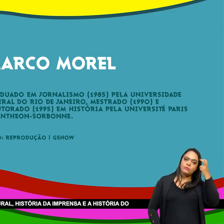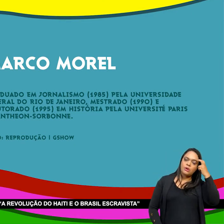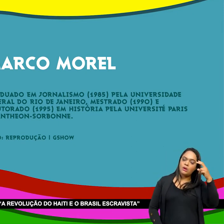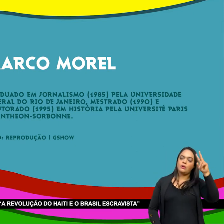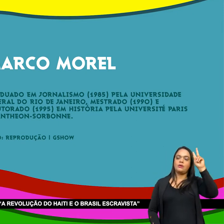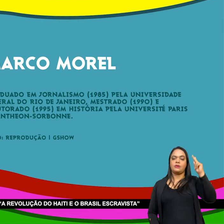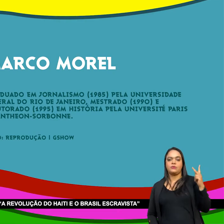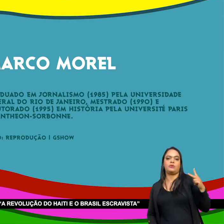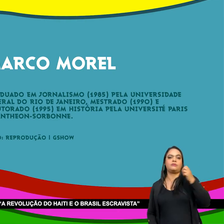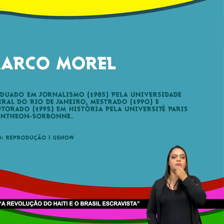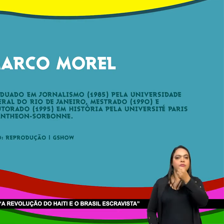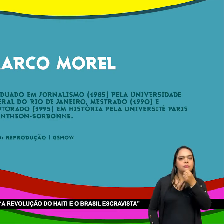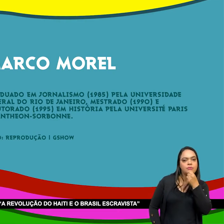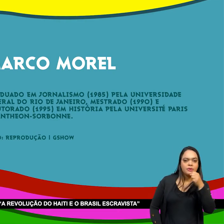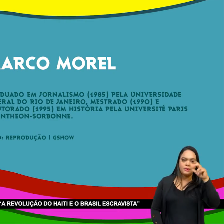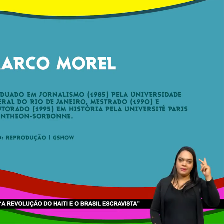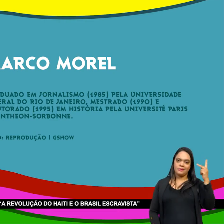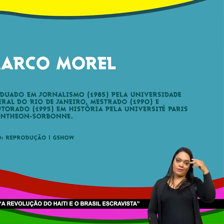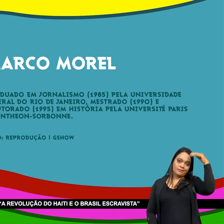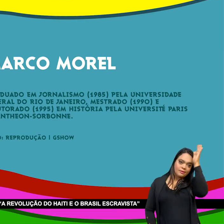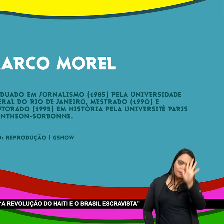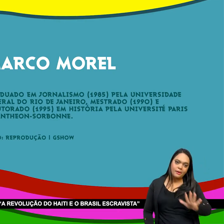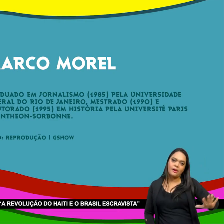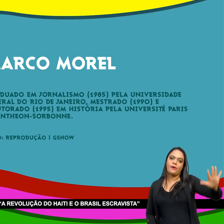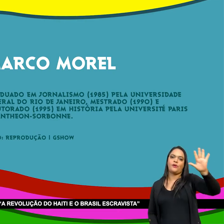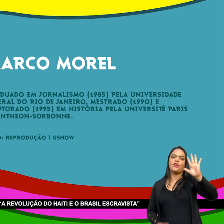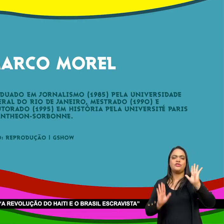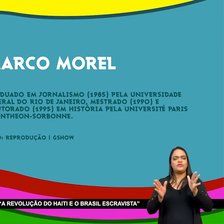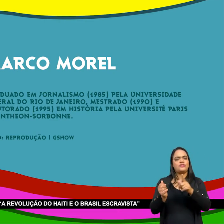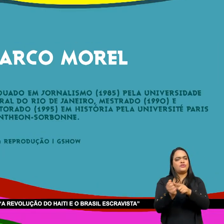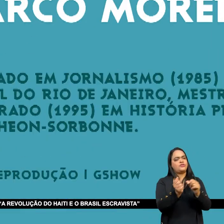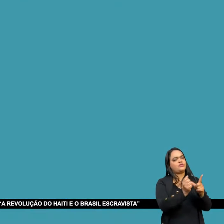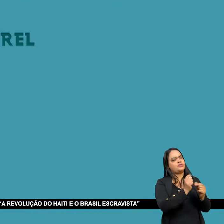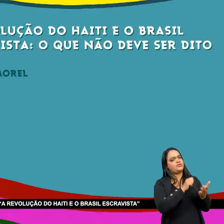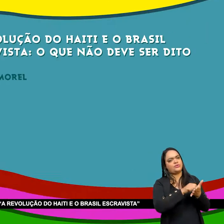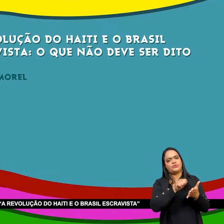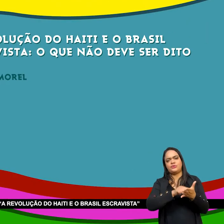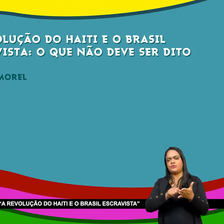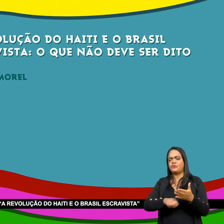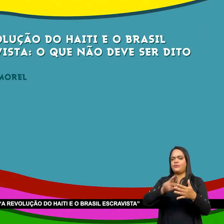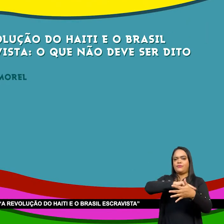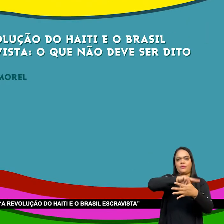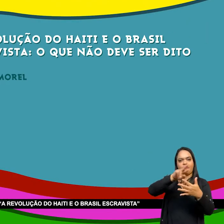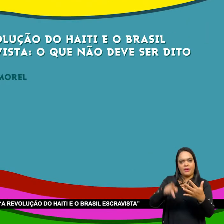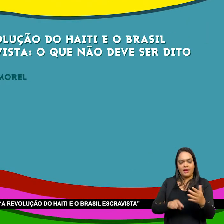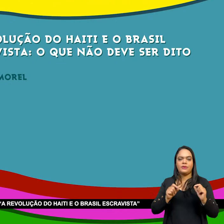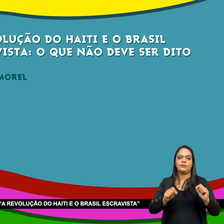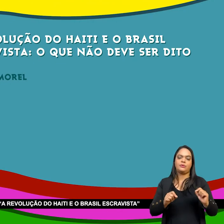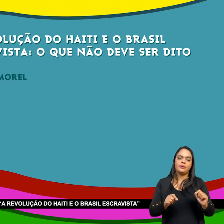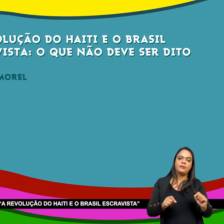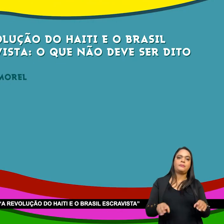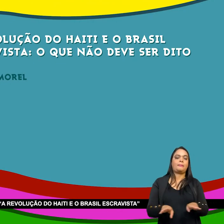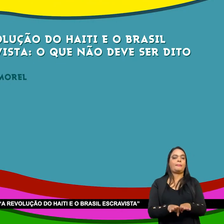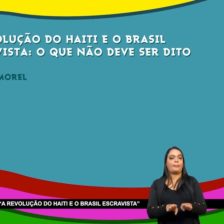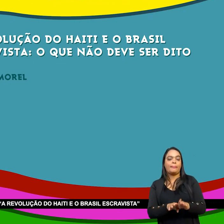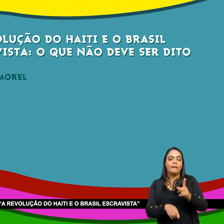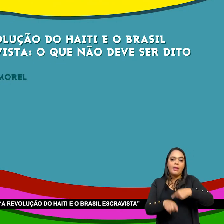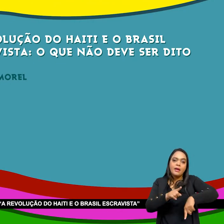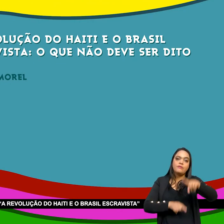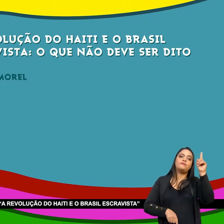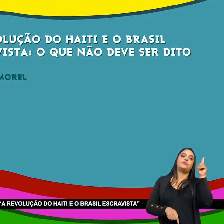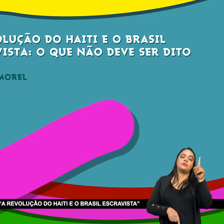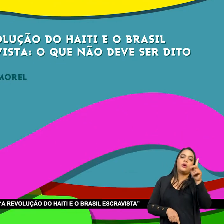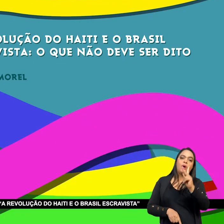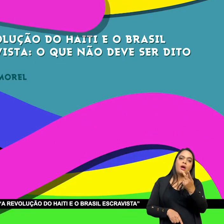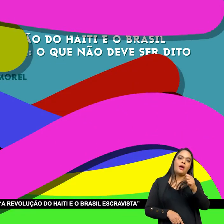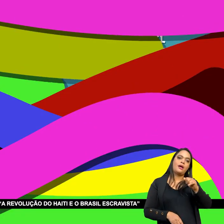a História do Brasil É escritor de vários artigos e livros Um deles, a Revolução do Haiti e o